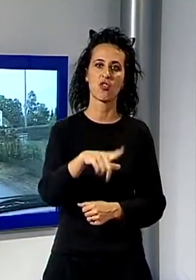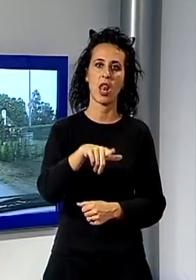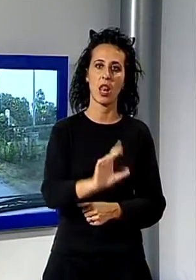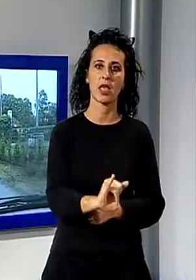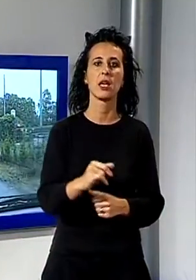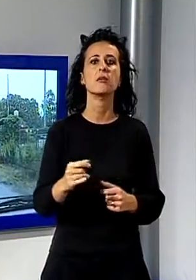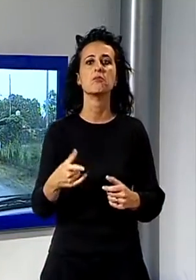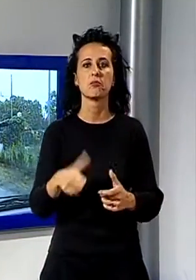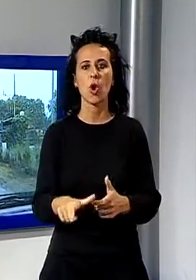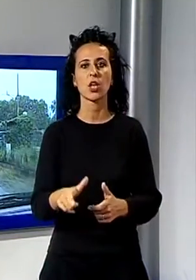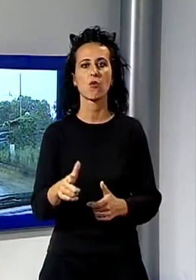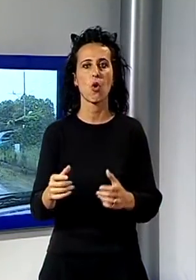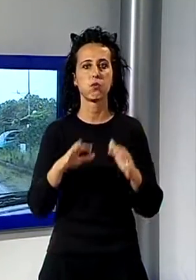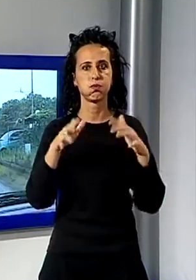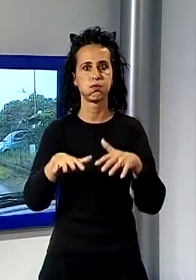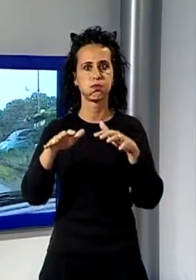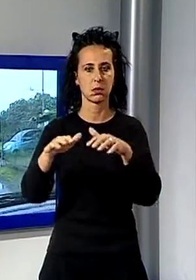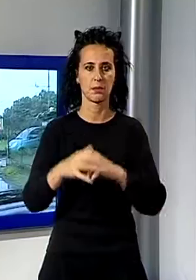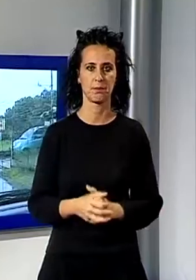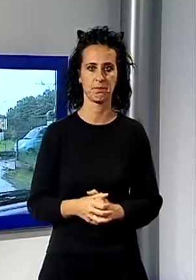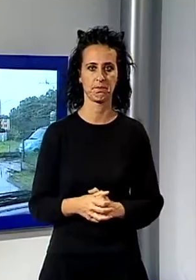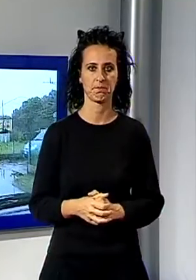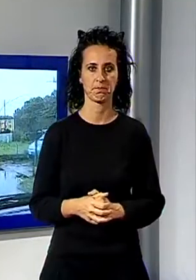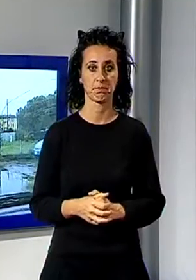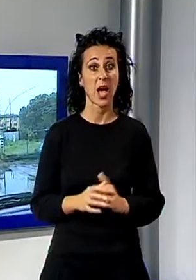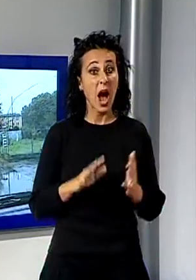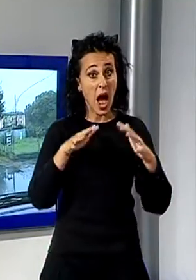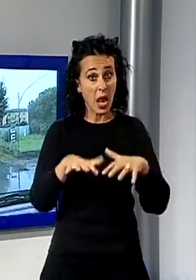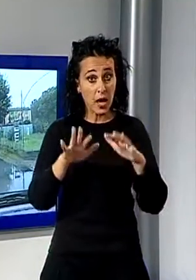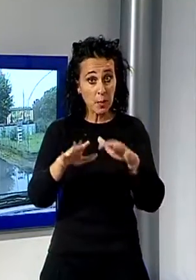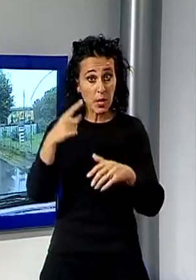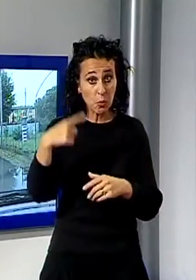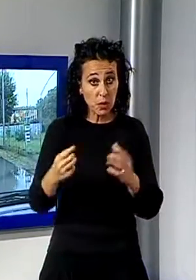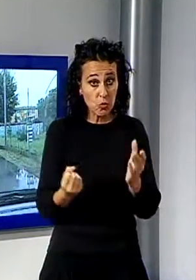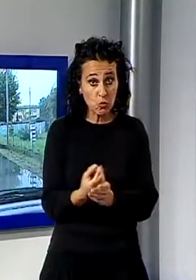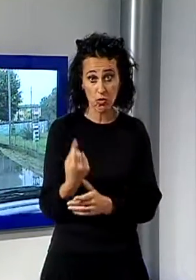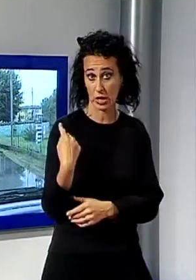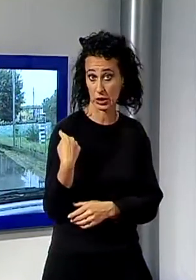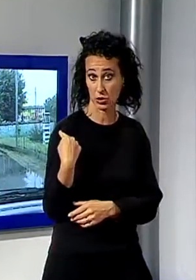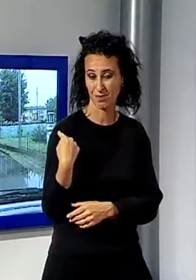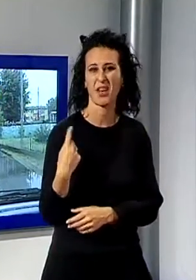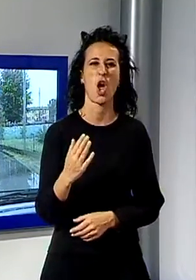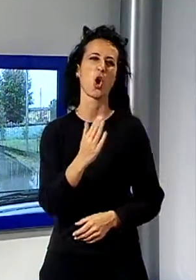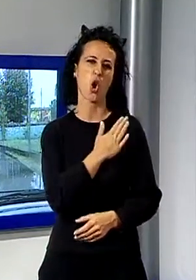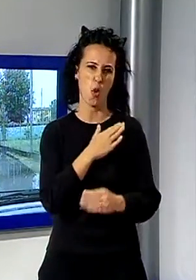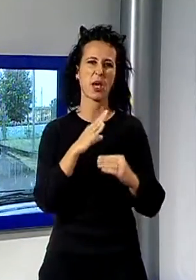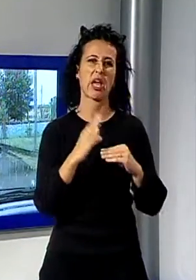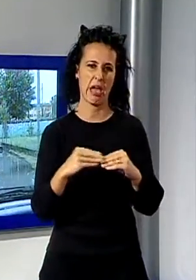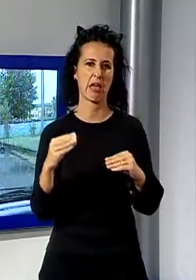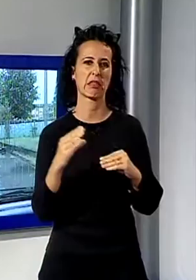Gli allagamenti delle strade intorno a via Dei Macelli? Colpa del cantiere del sottopasso di via Ingrillini secondo alcuni residenti della